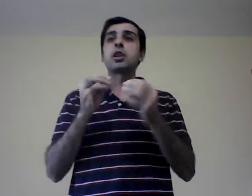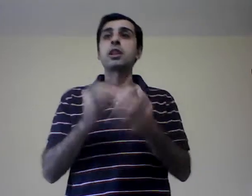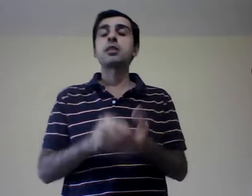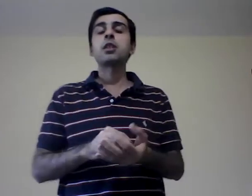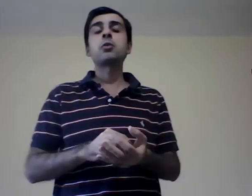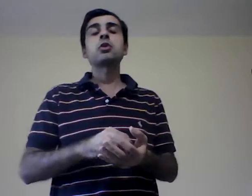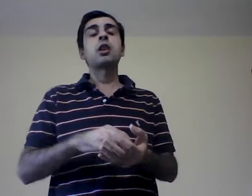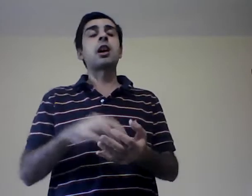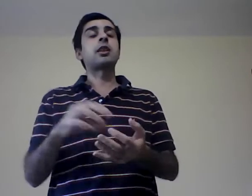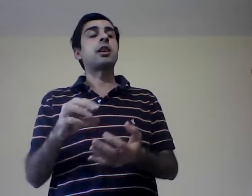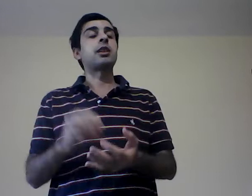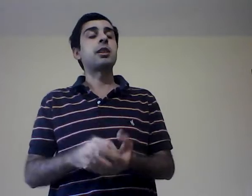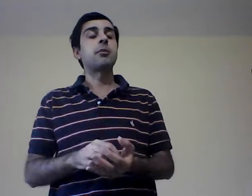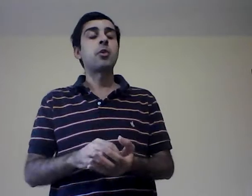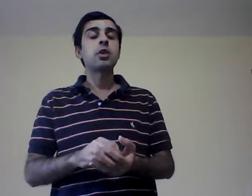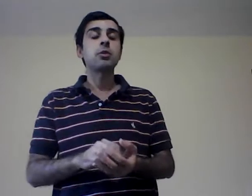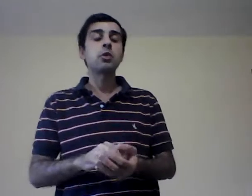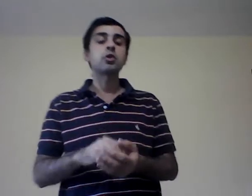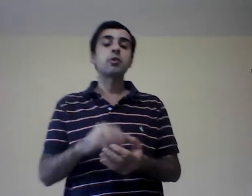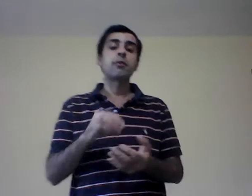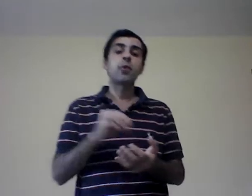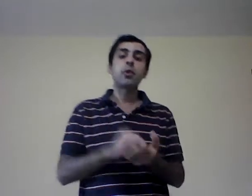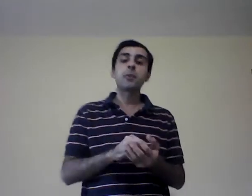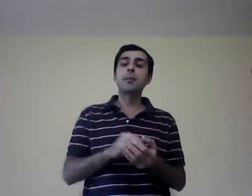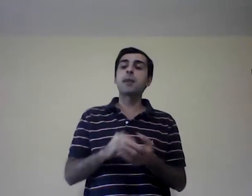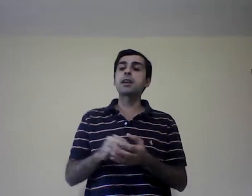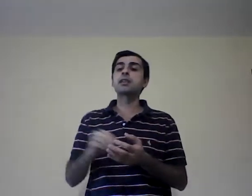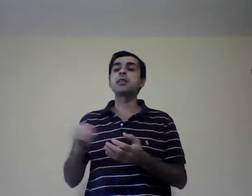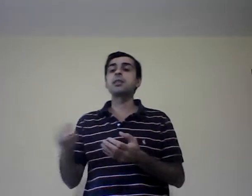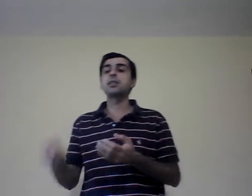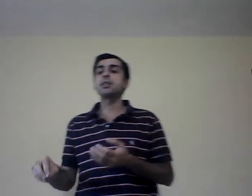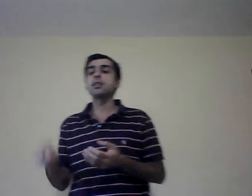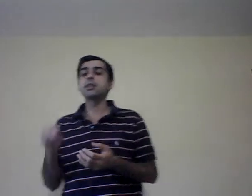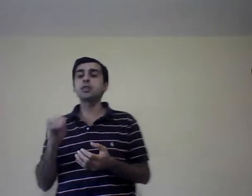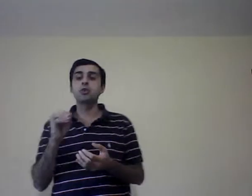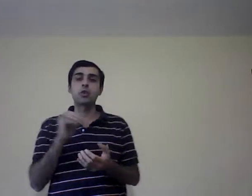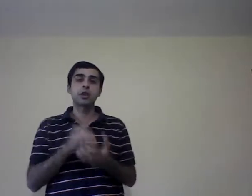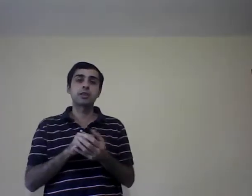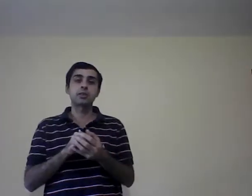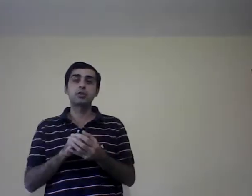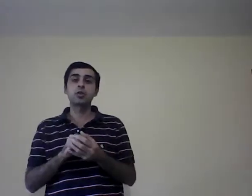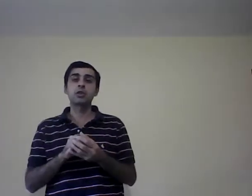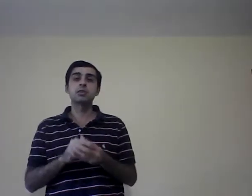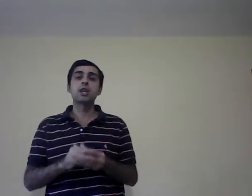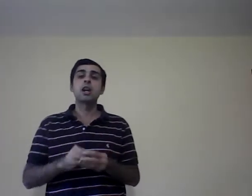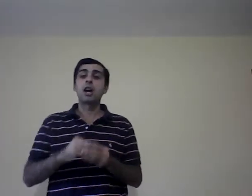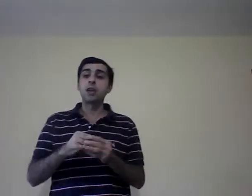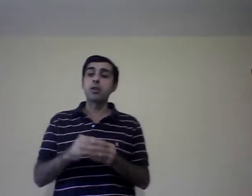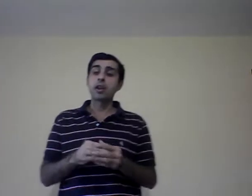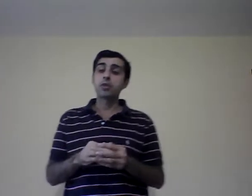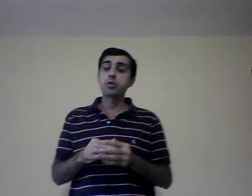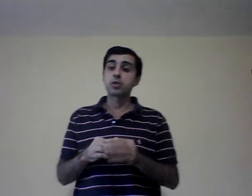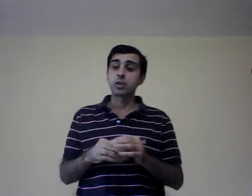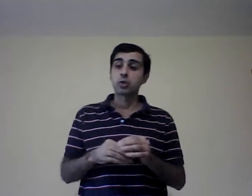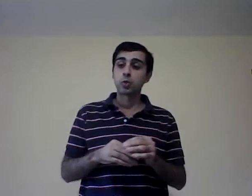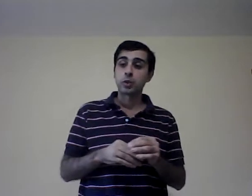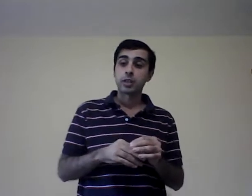nacemos hasta el que morimos, forma parte de distintas organizaciones a lo largo de su vida.